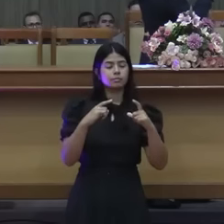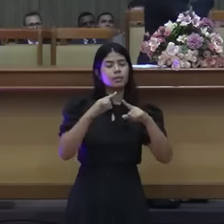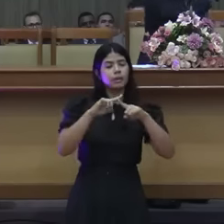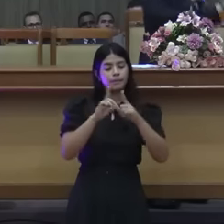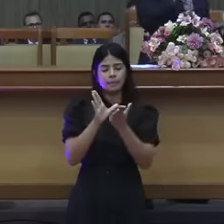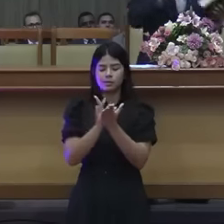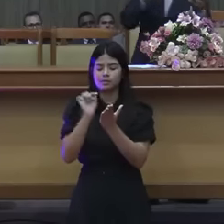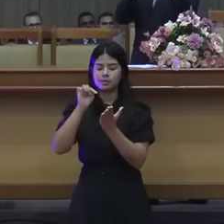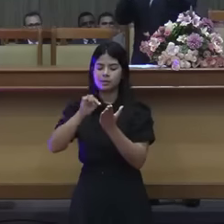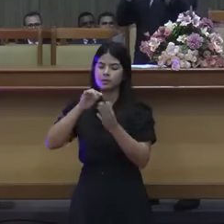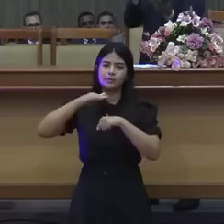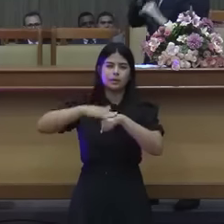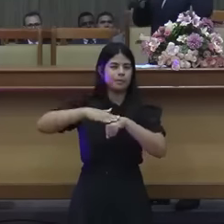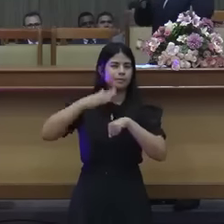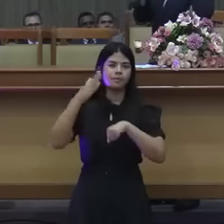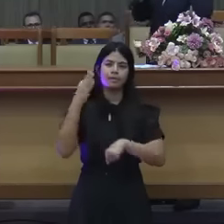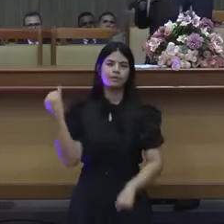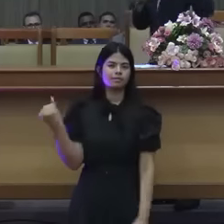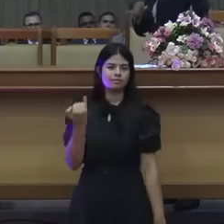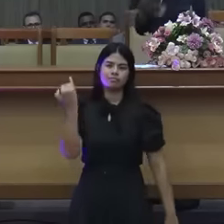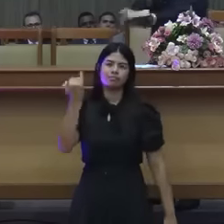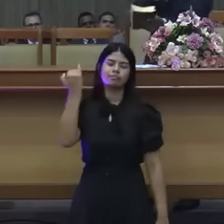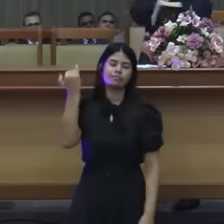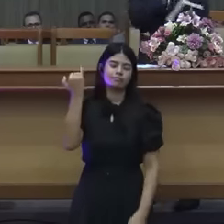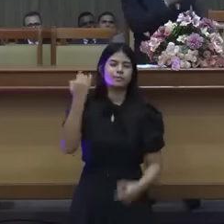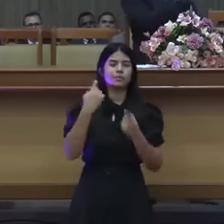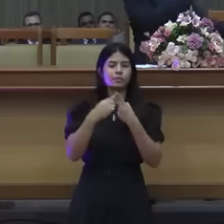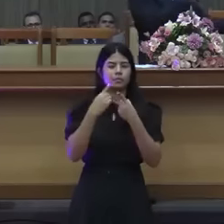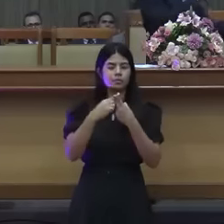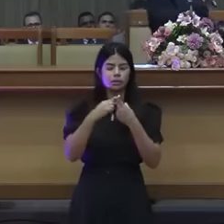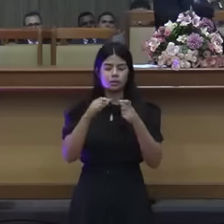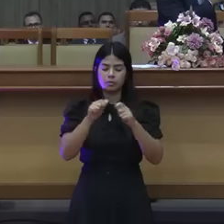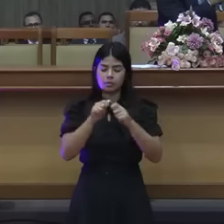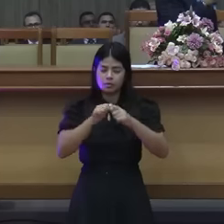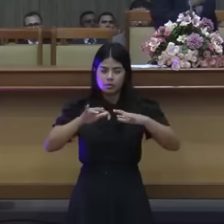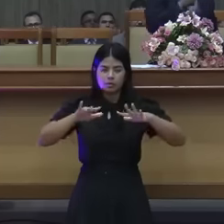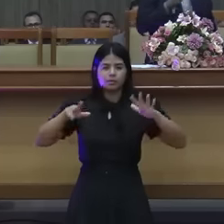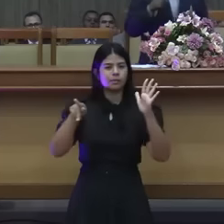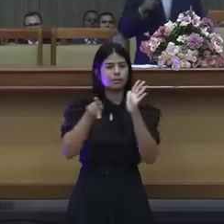é de Deus a mensagem é de Deus o milagre é de Deus